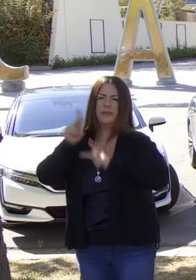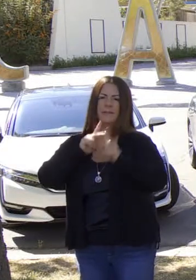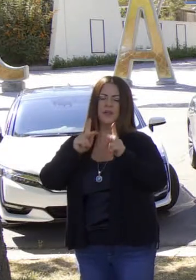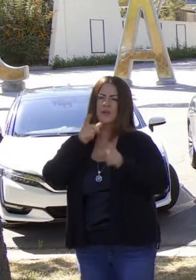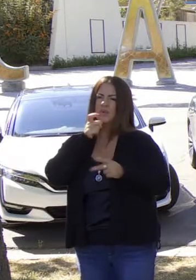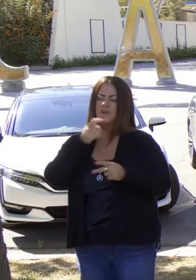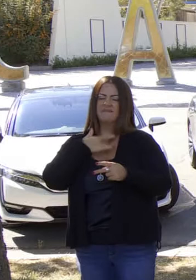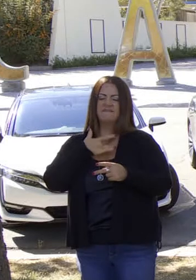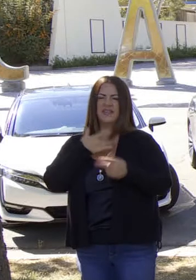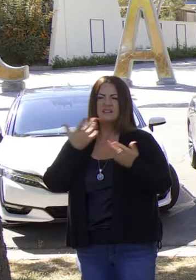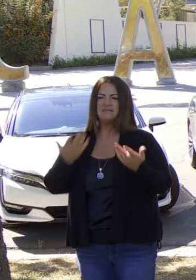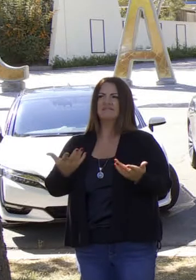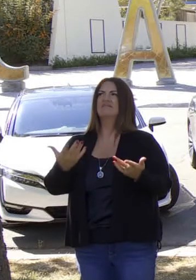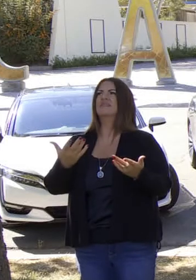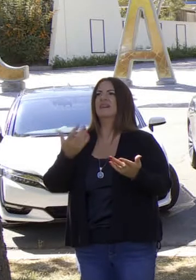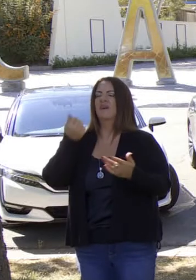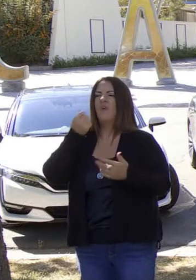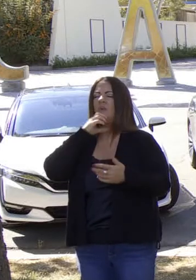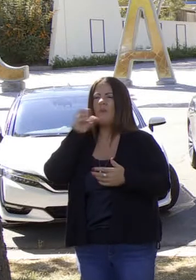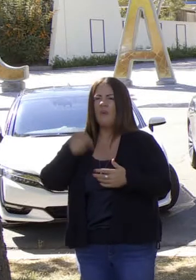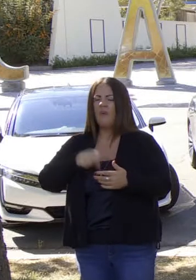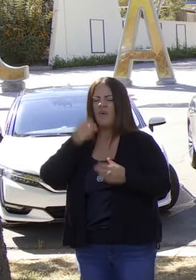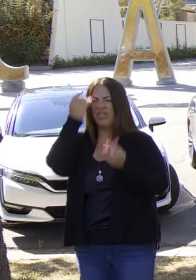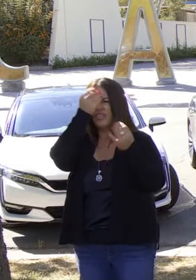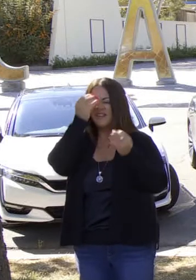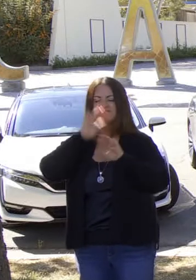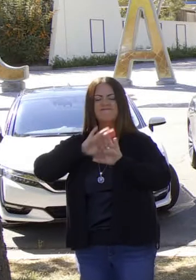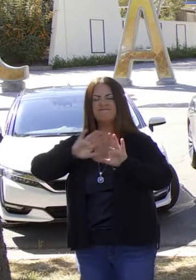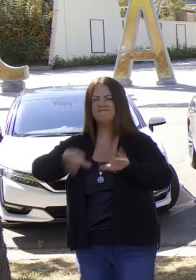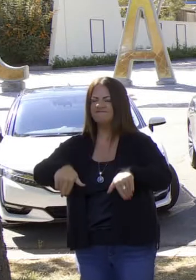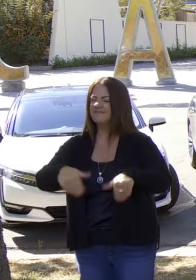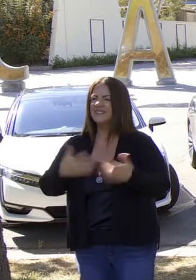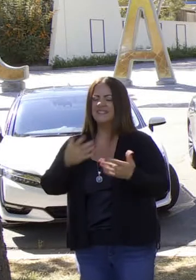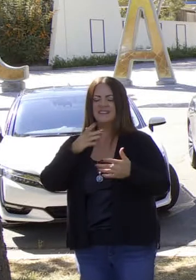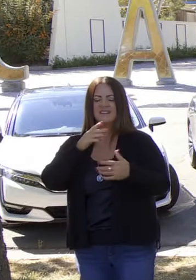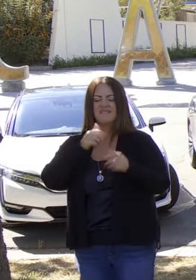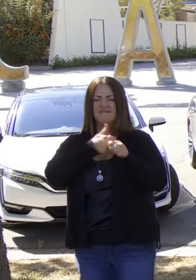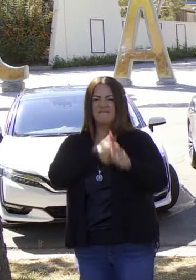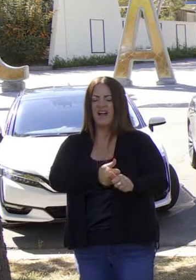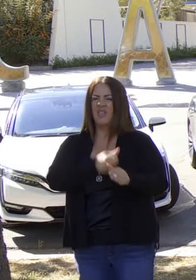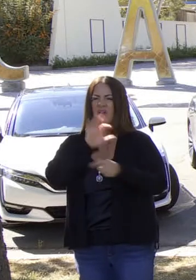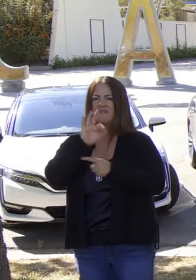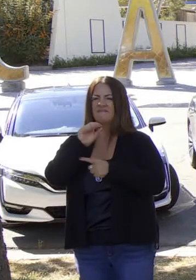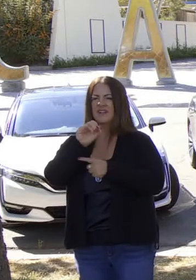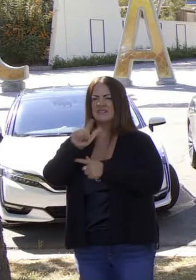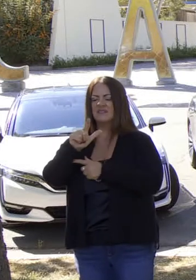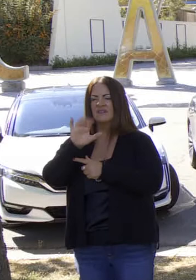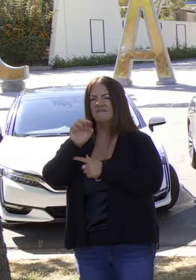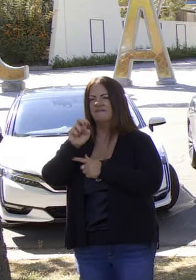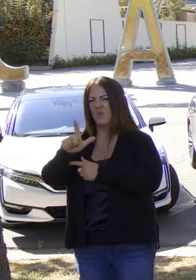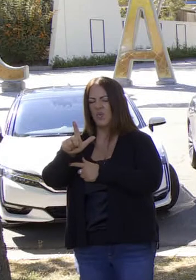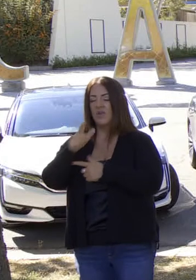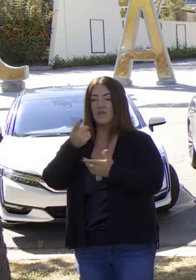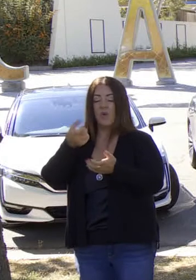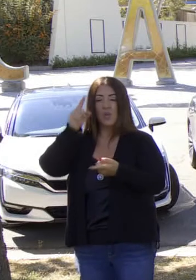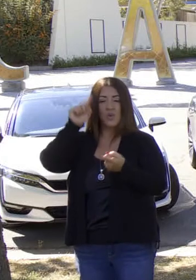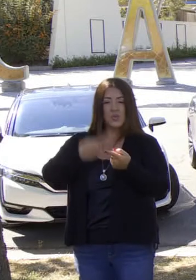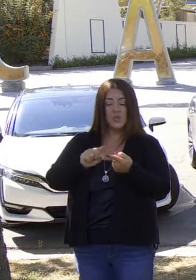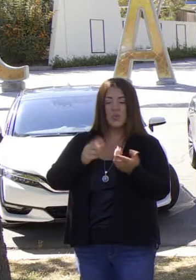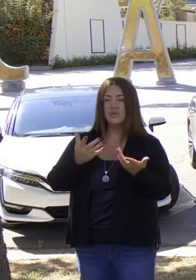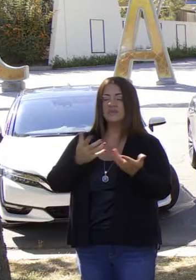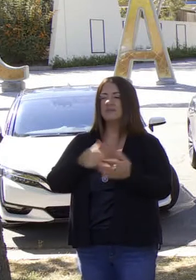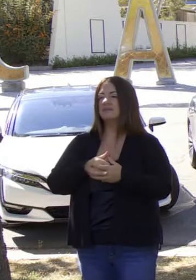oportunidades para personas que habían sido excluidas en ese modelo viejo de combustibles de fósil.